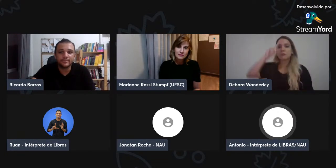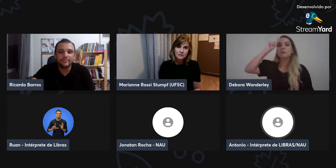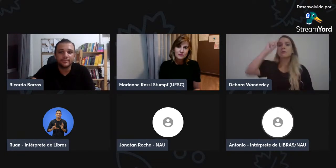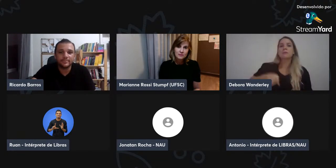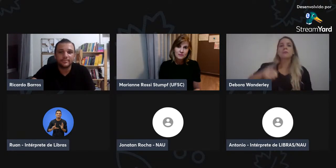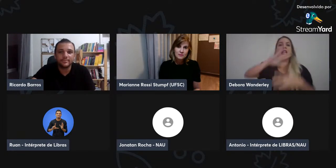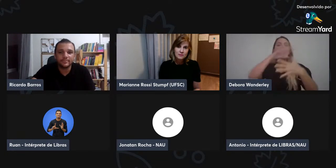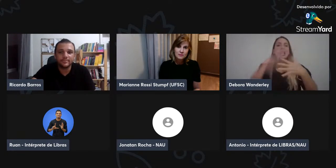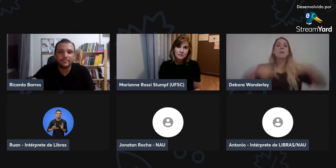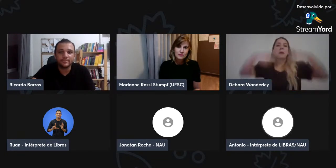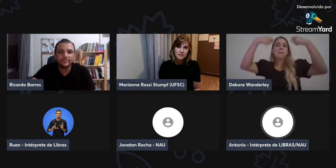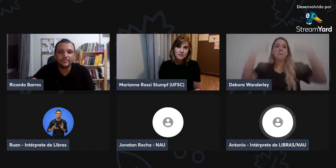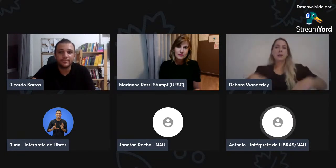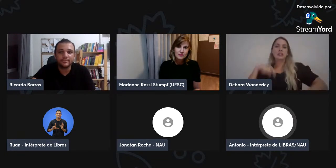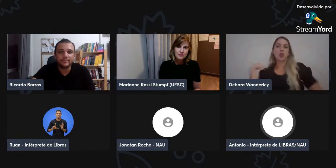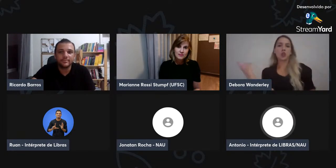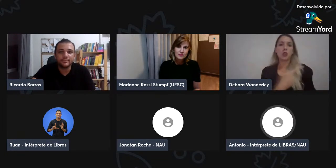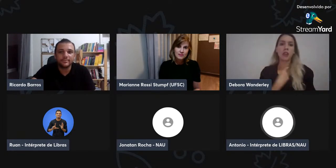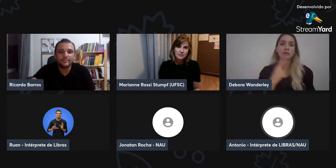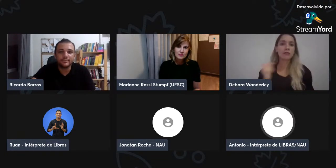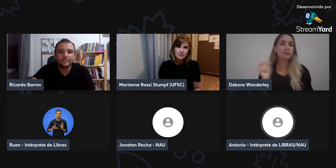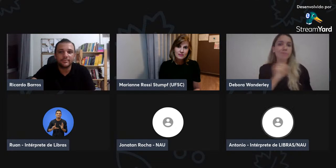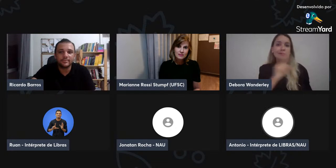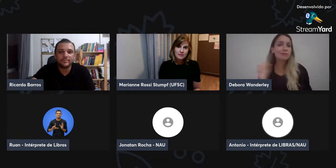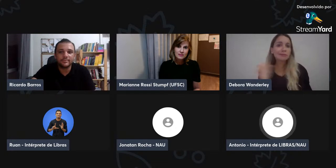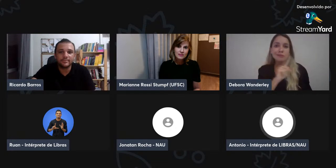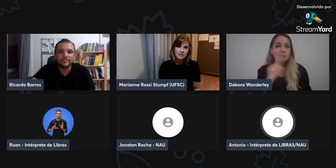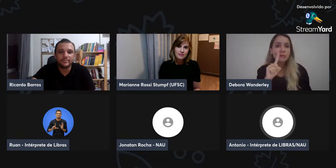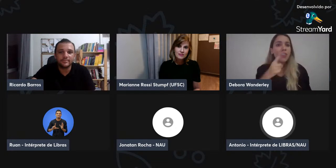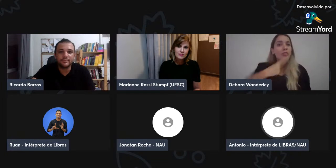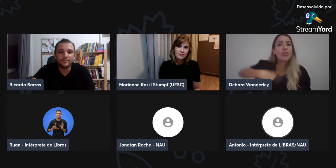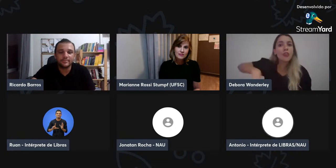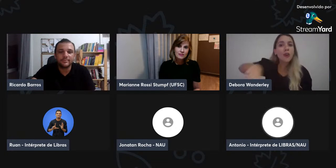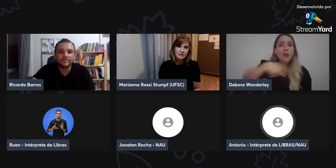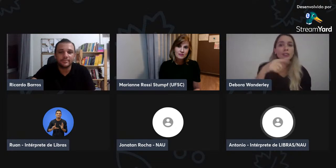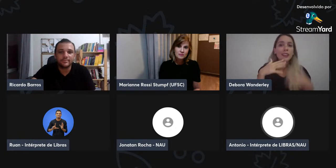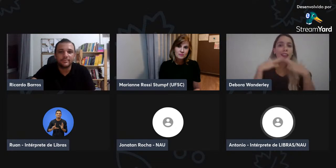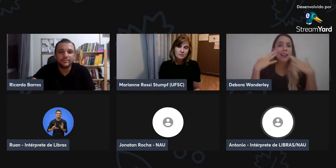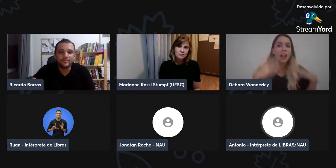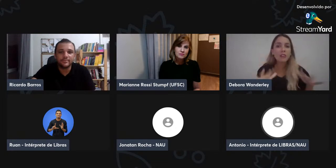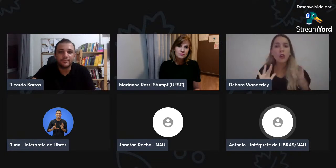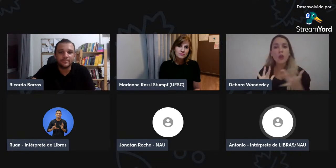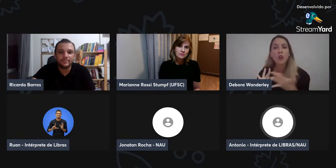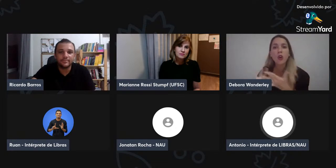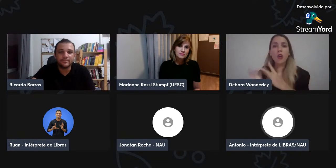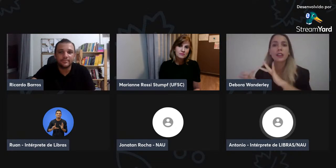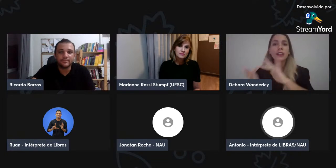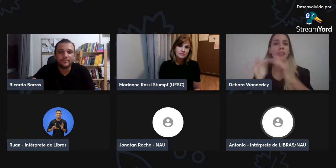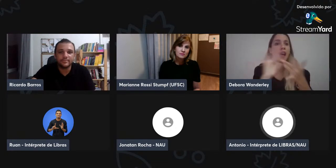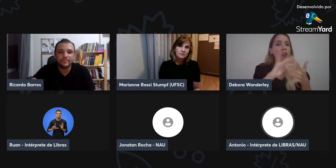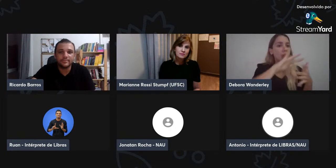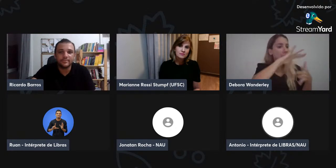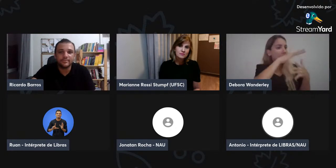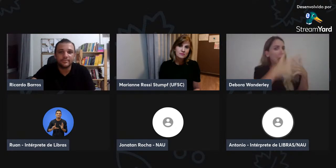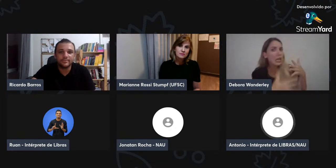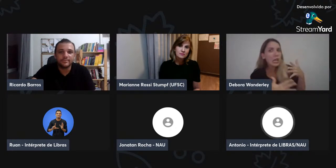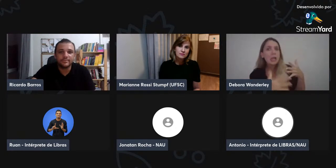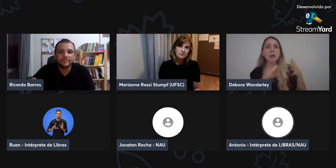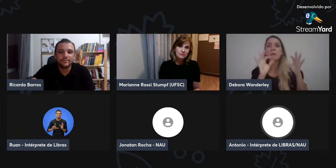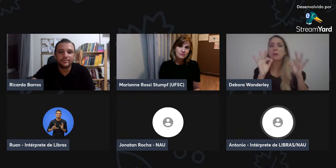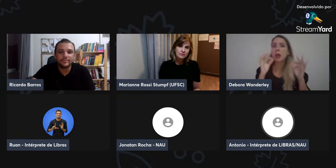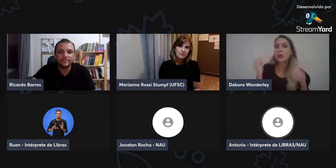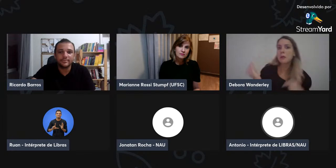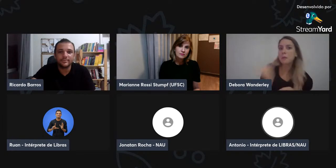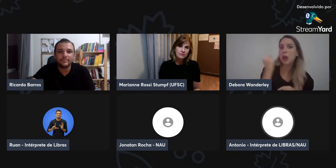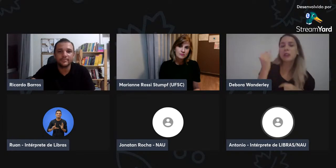conseguiu, Libras conseguiu ter um representante, Libras conseguiu ser representado no Brasil e não foi assim, não foi só com